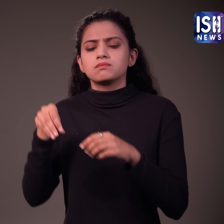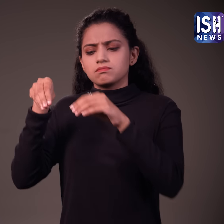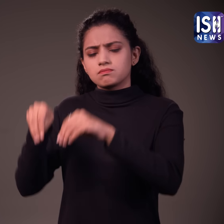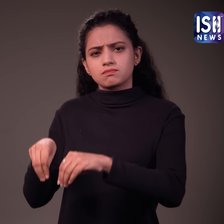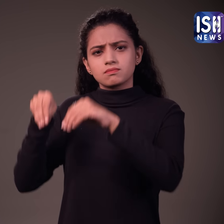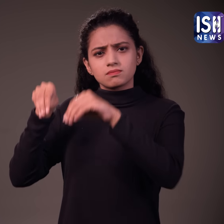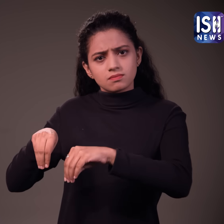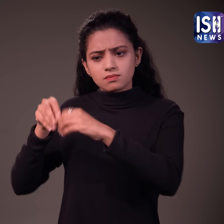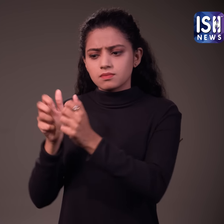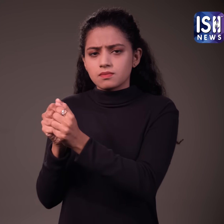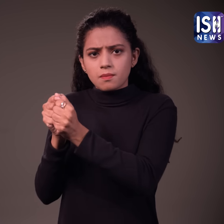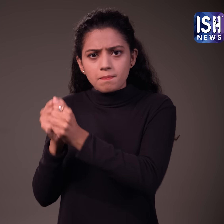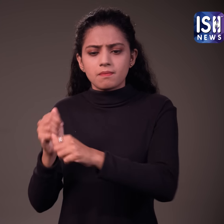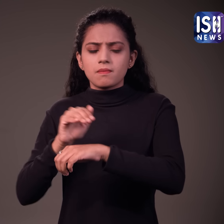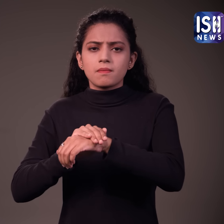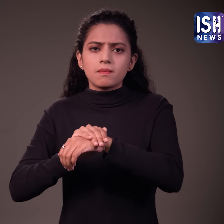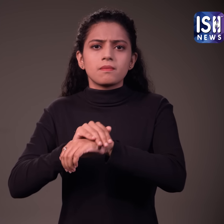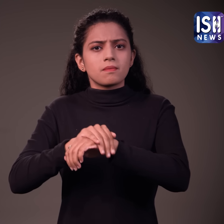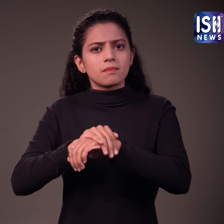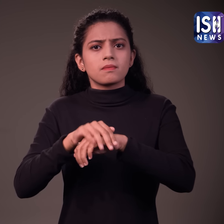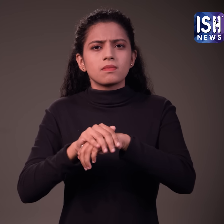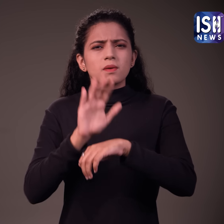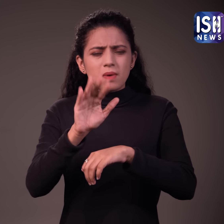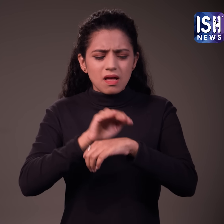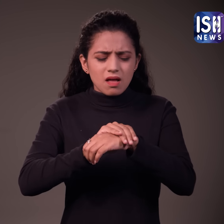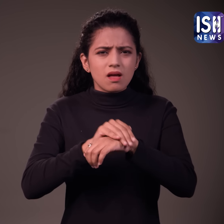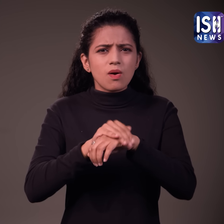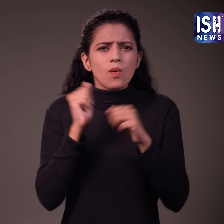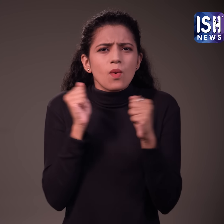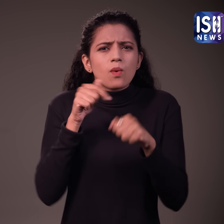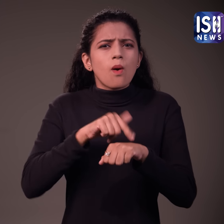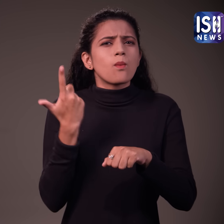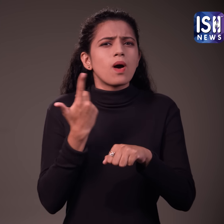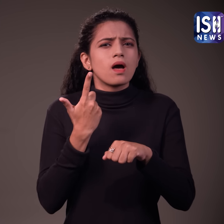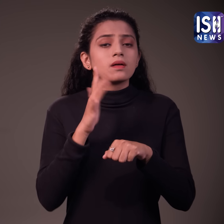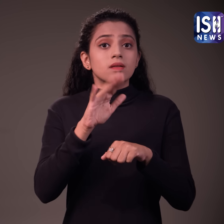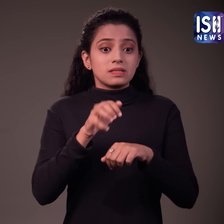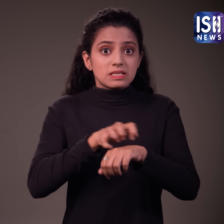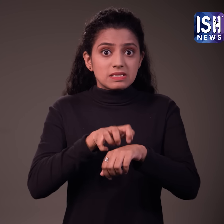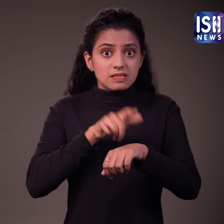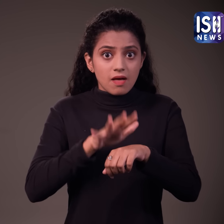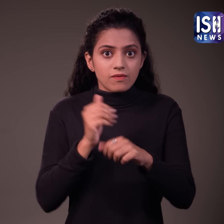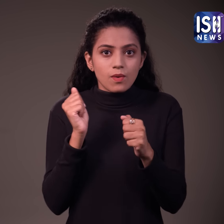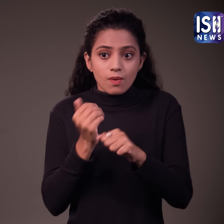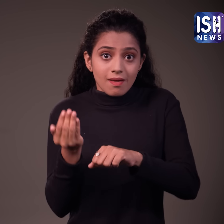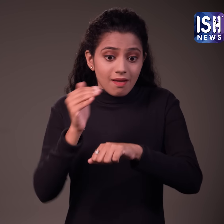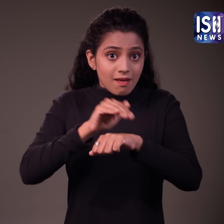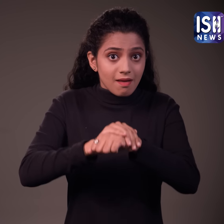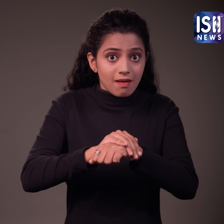हैं और कपड़े को दाने के उपर रख सकते हैं थंड प्रभाविच छेत्र में रक्त के प्रवाह को